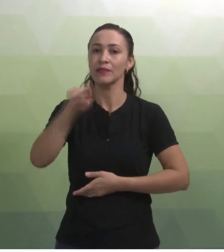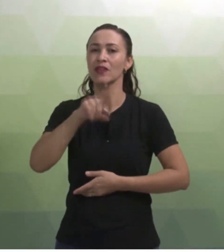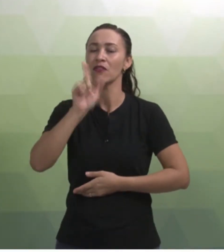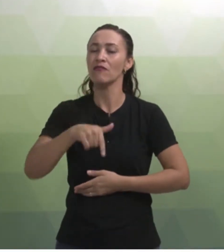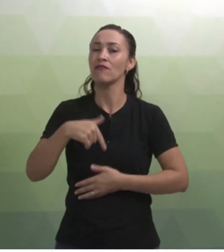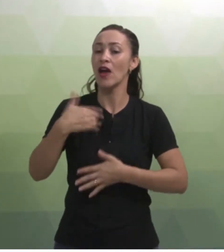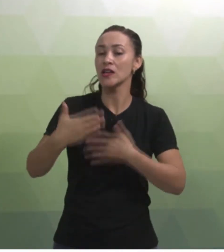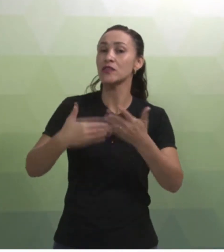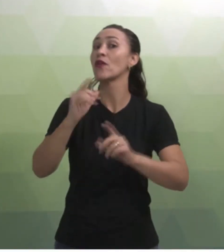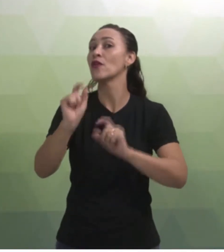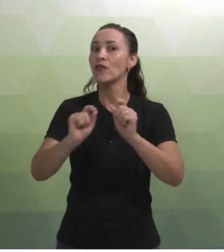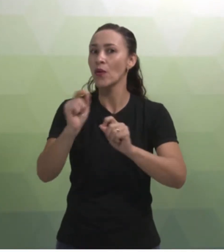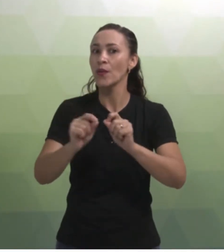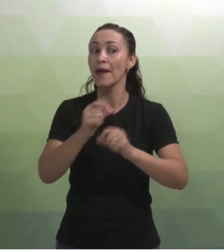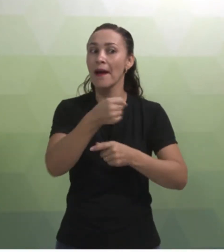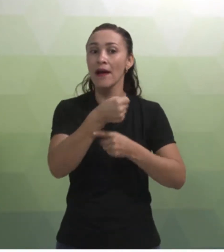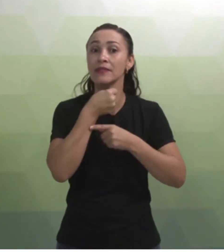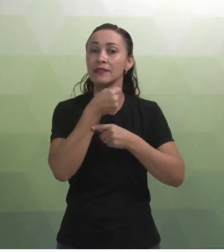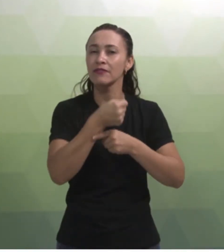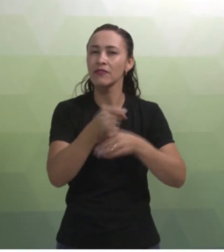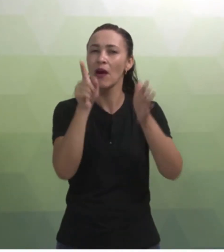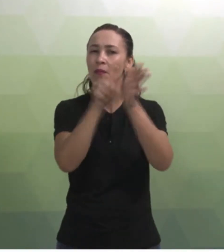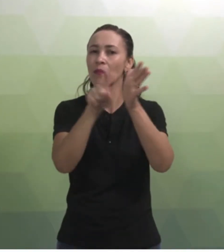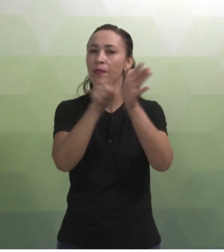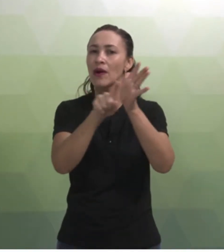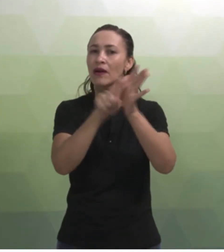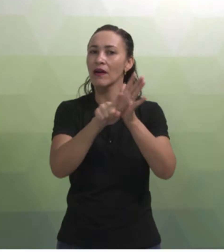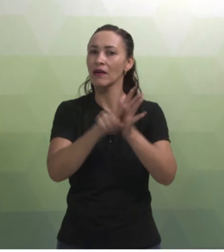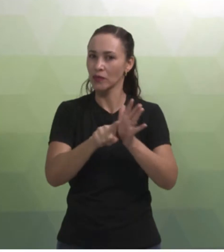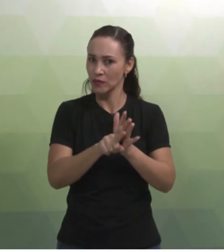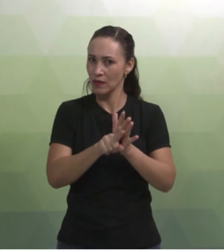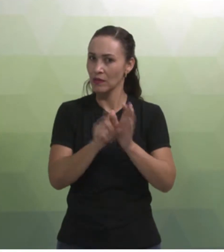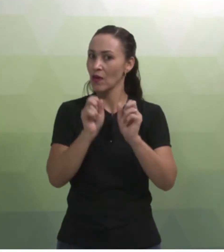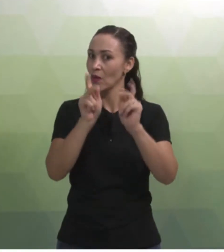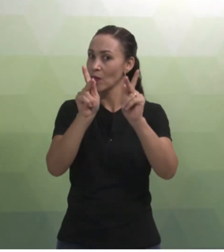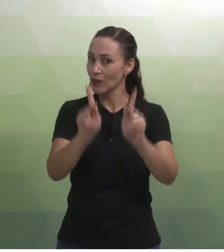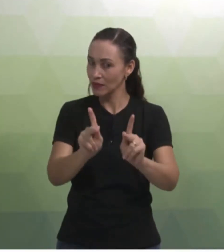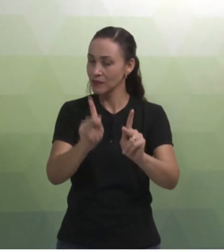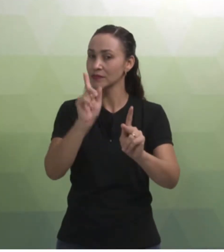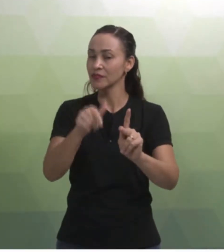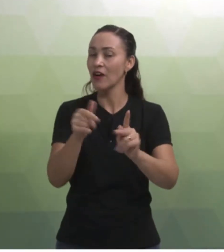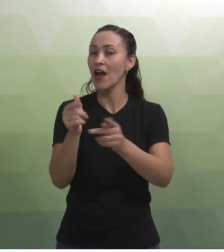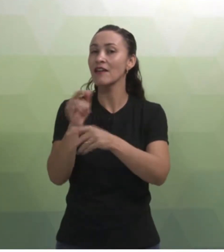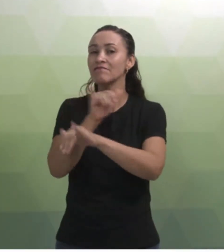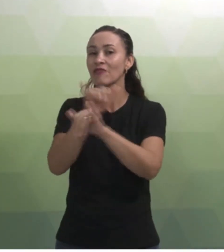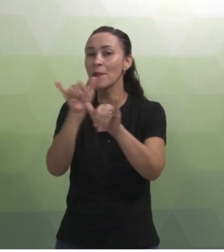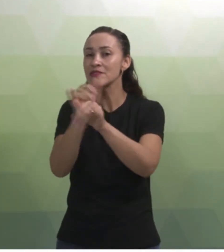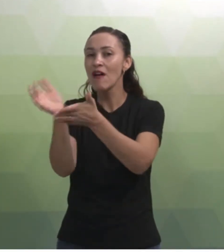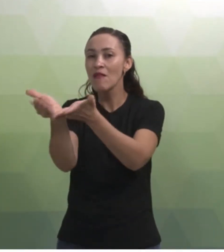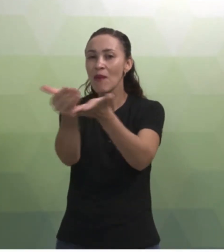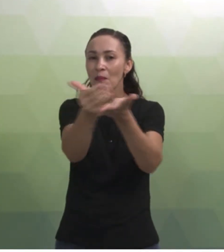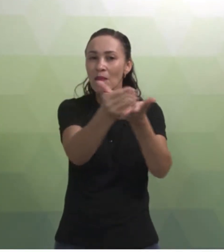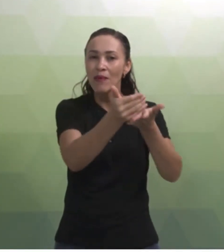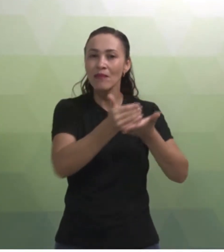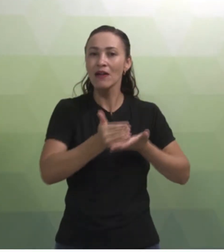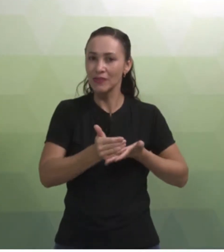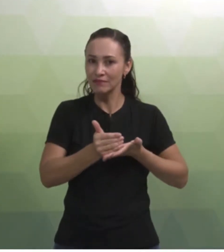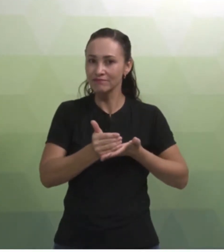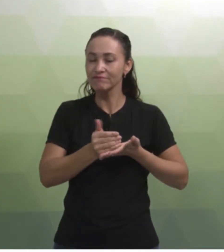vocês vão desenvolver aquela entrevista, fazer perguntas para eles, ok? De forma a recolher dados. Então, essa